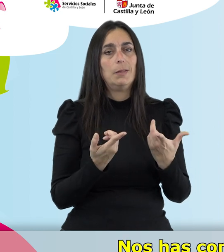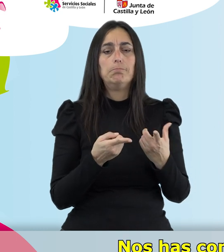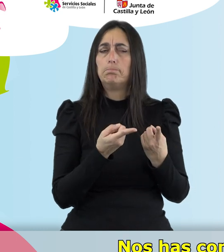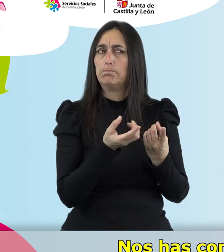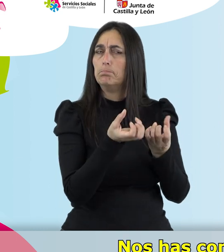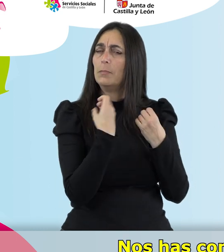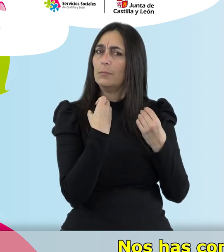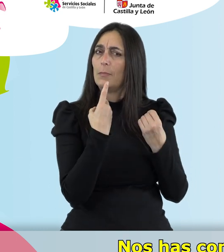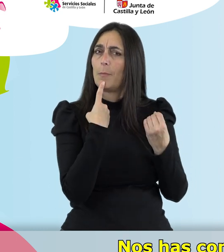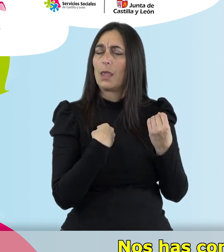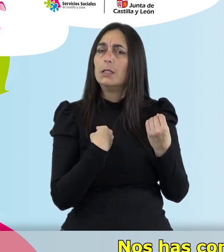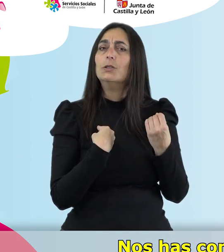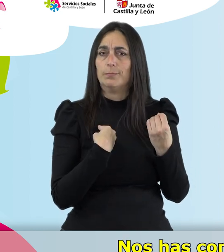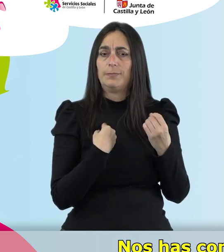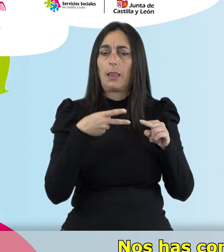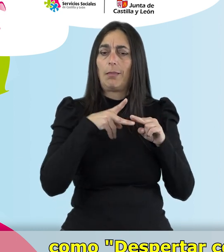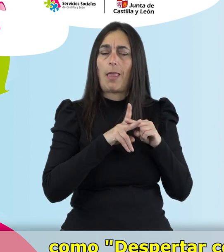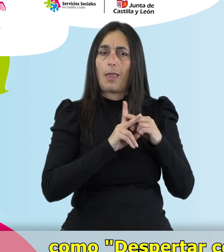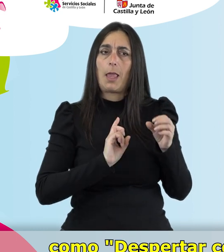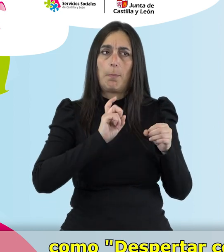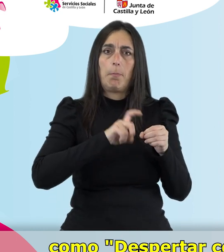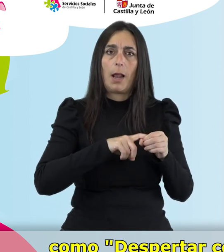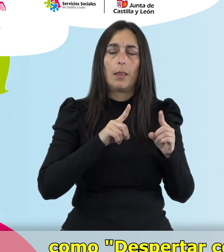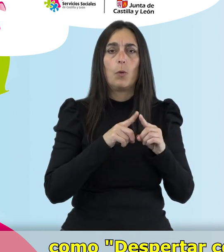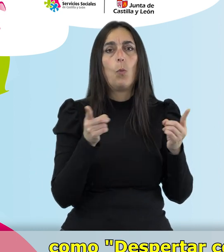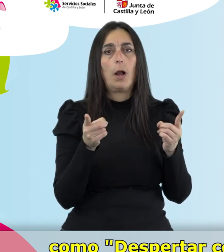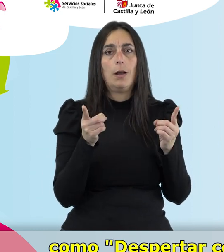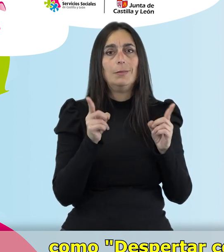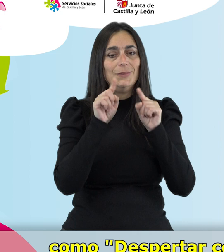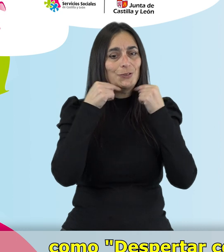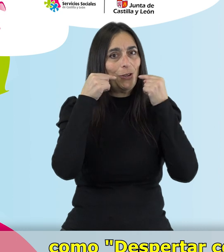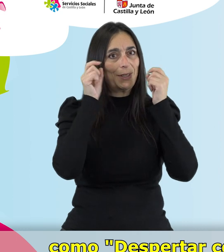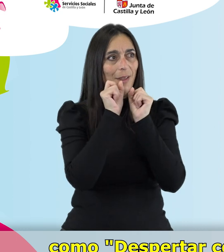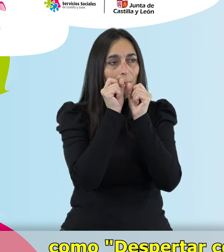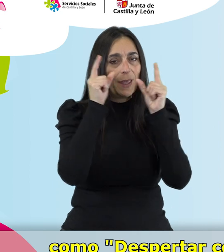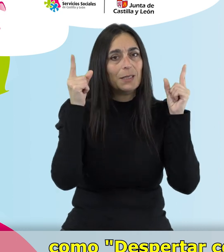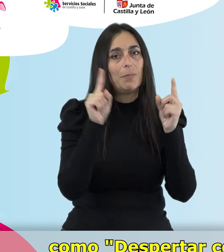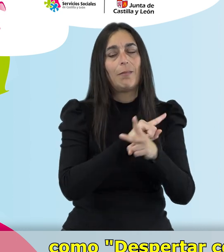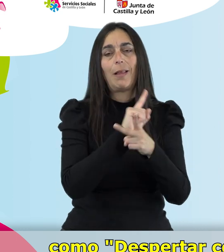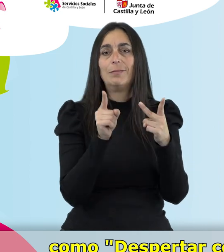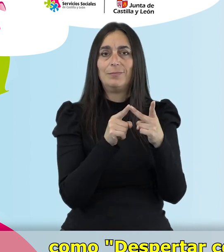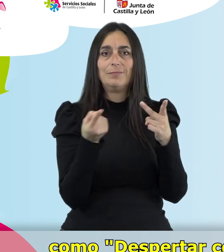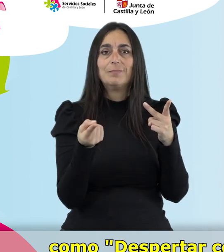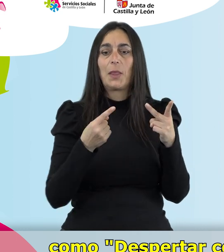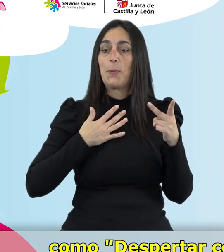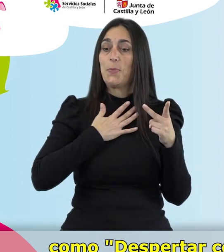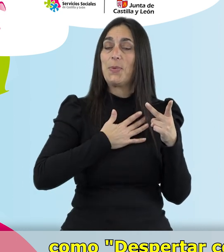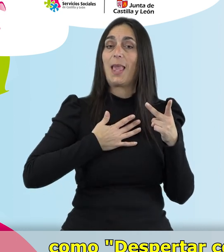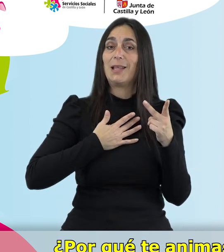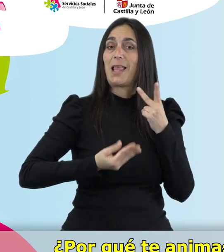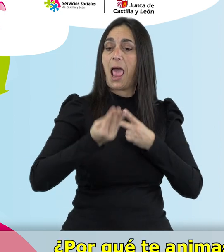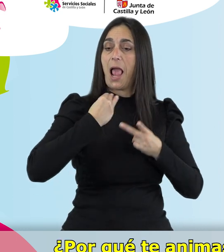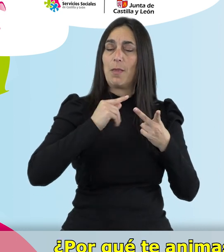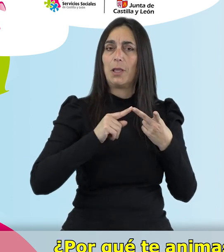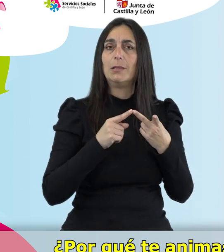Nos has comentado que has participado en talleres como Despertar con una sonrisa o Alimenta tu bienestar.